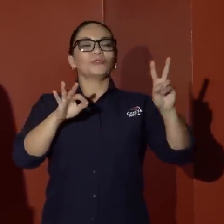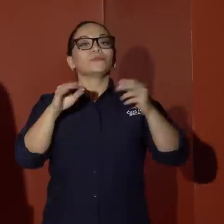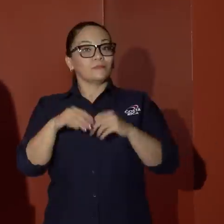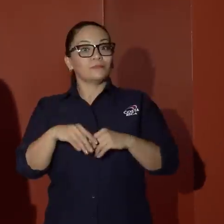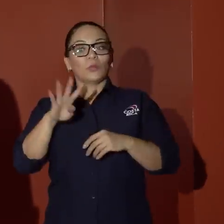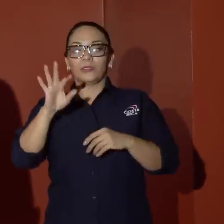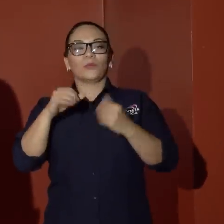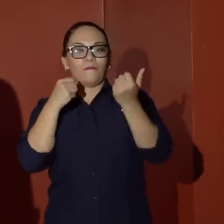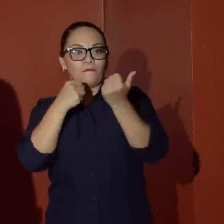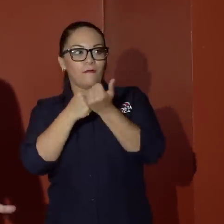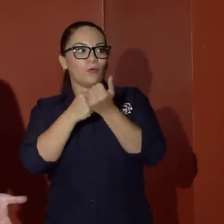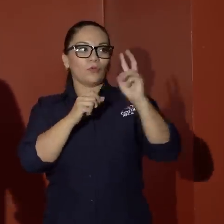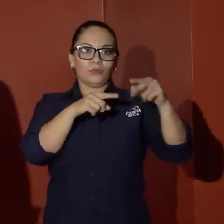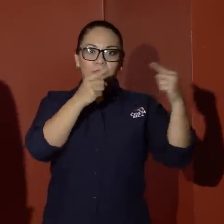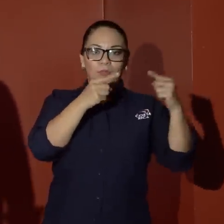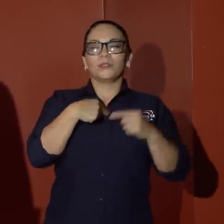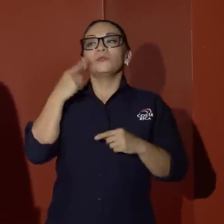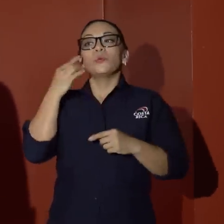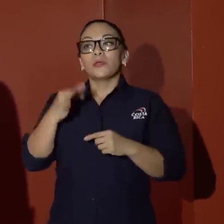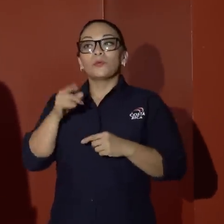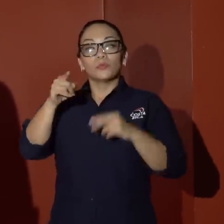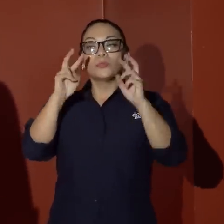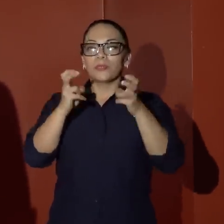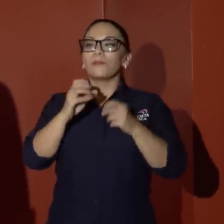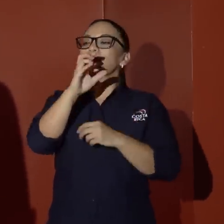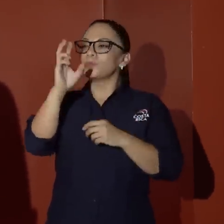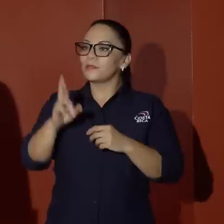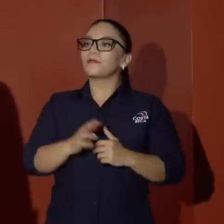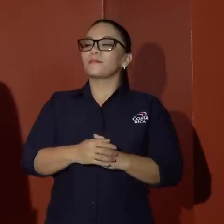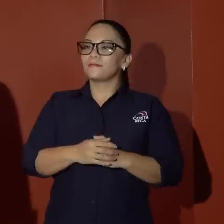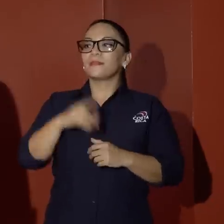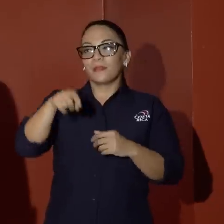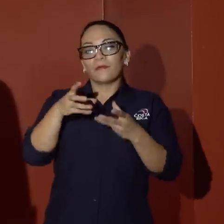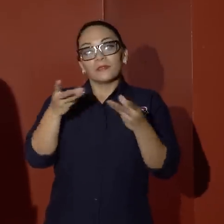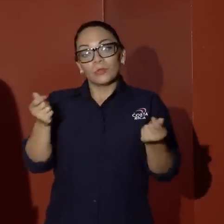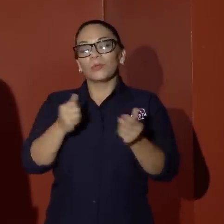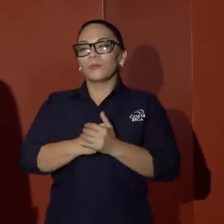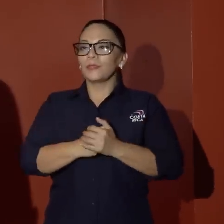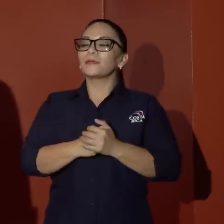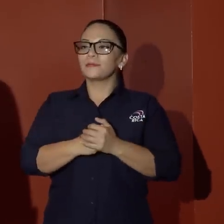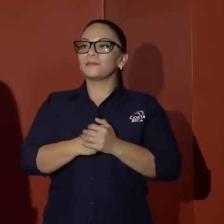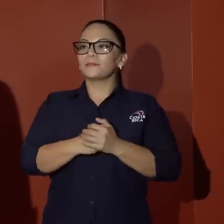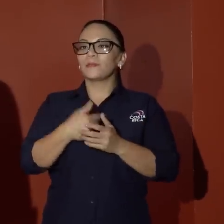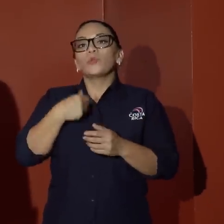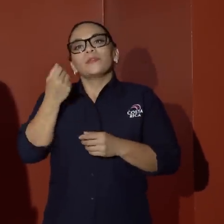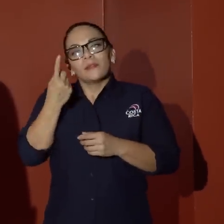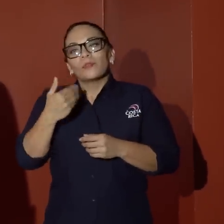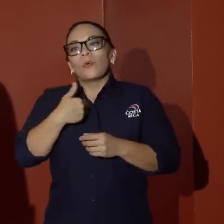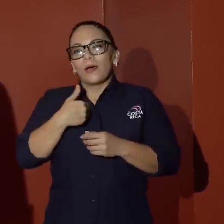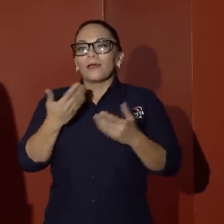favor. Yo creo que ese es un tema que Costa Rica tiene que resolver. Entiendo que hay